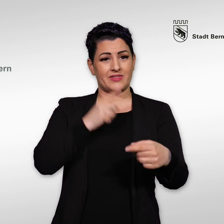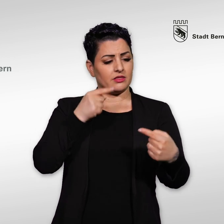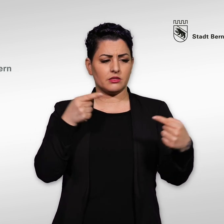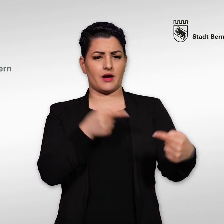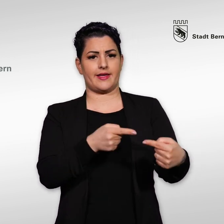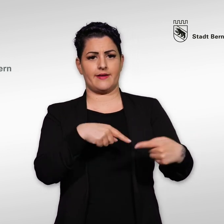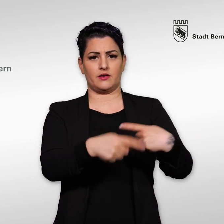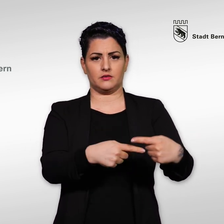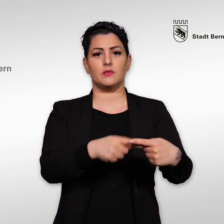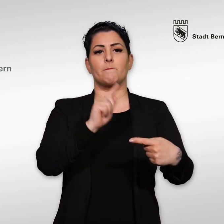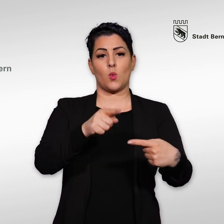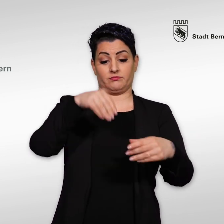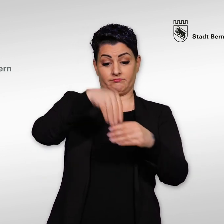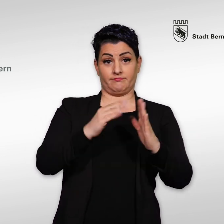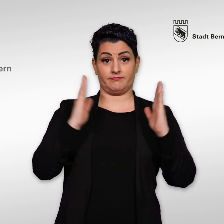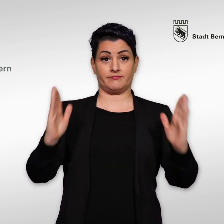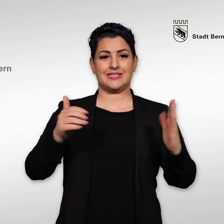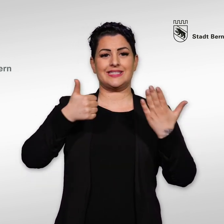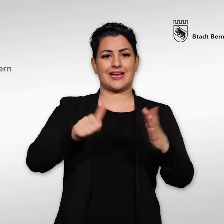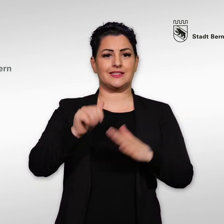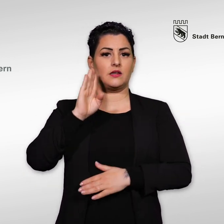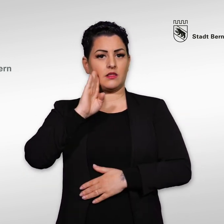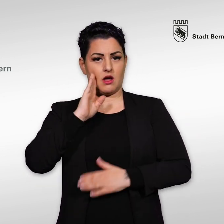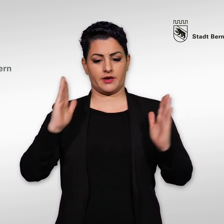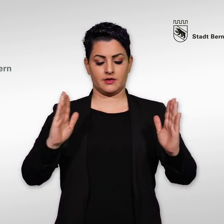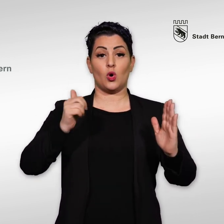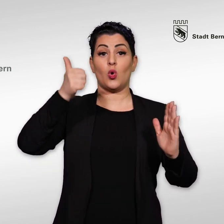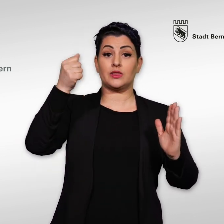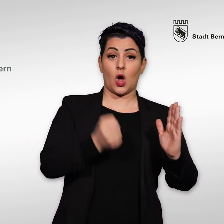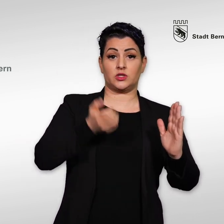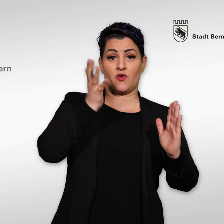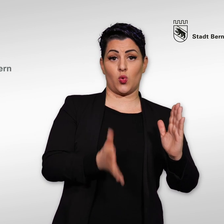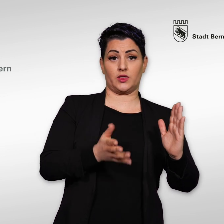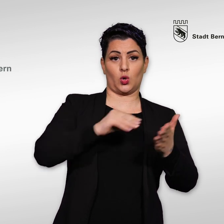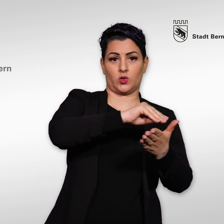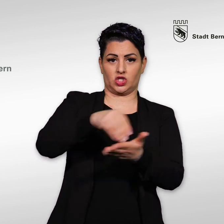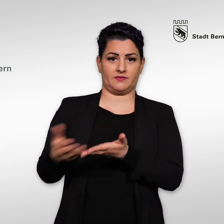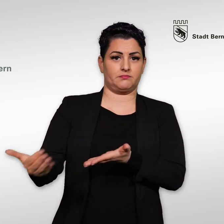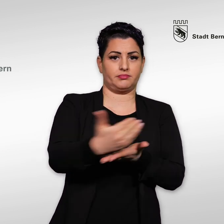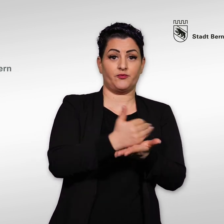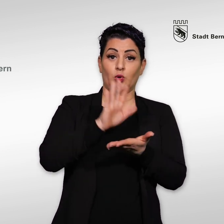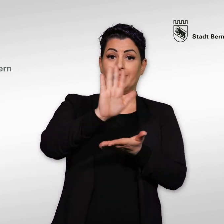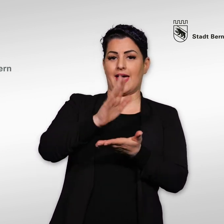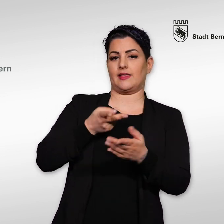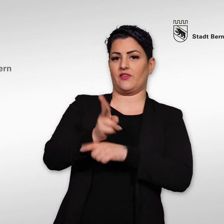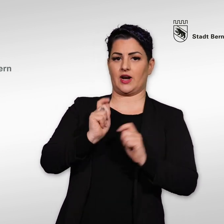Wenn Sie gegen einen politischen Entscheid in der Stadt Bern angehen möchten, müssen Sie innerhalb von 60 Tagen 1500